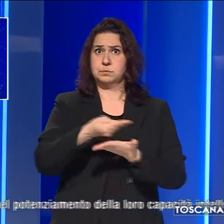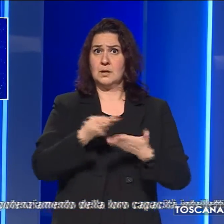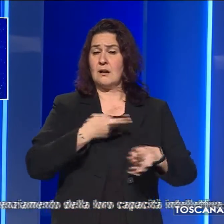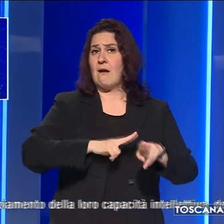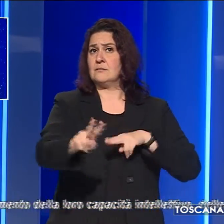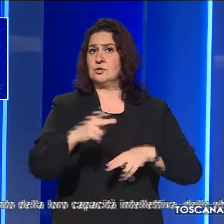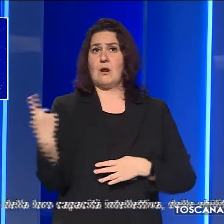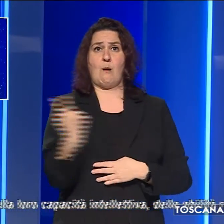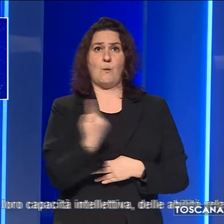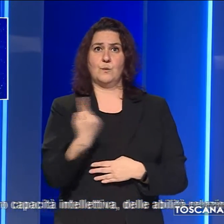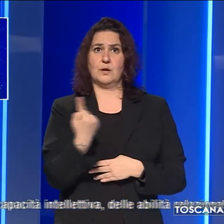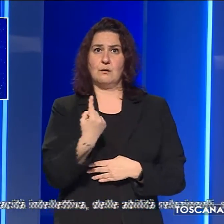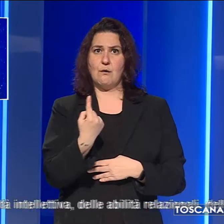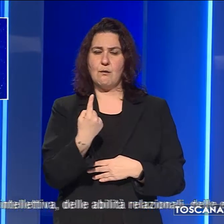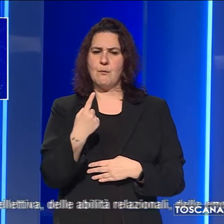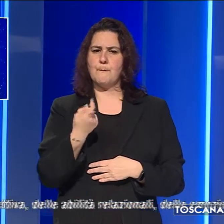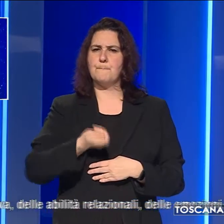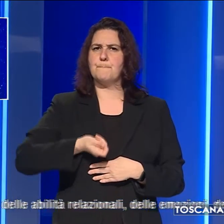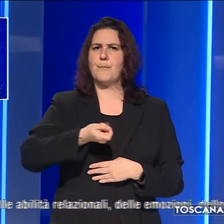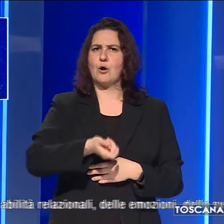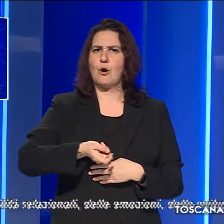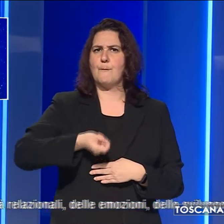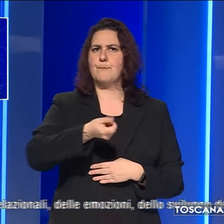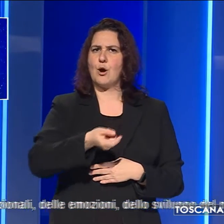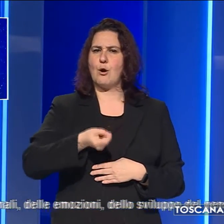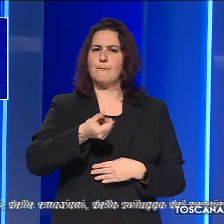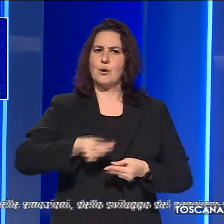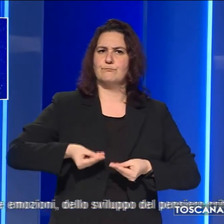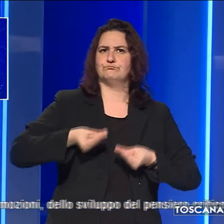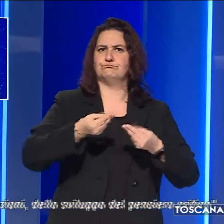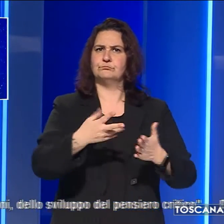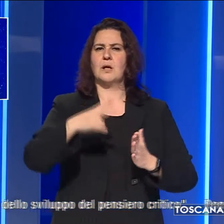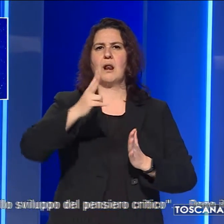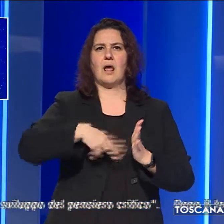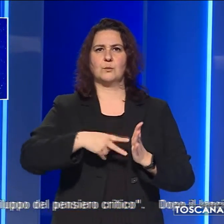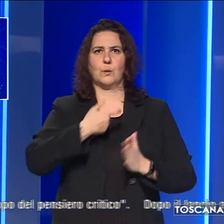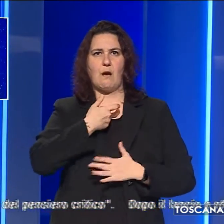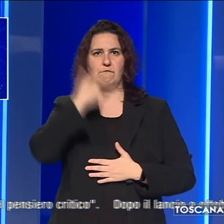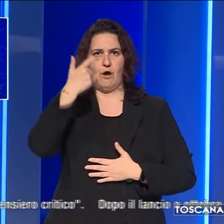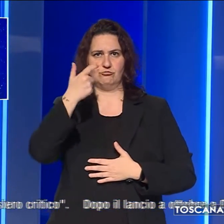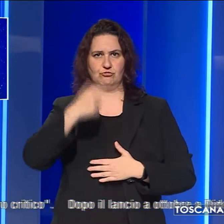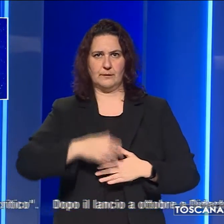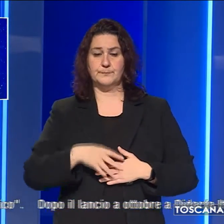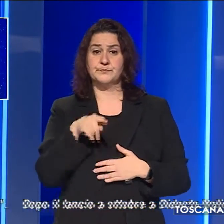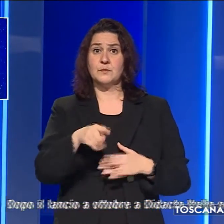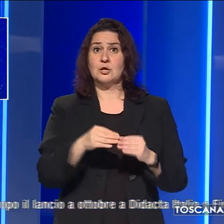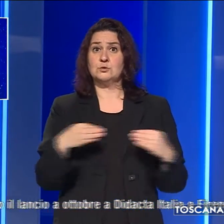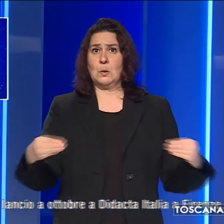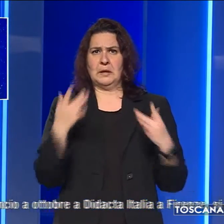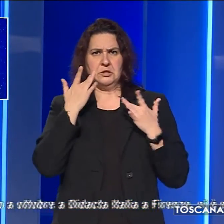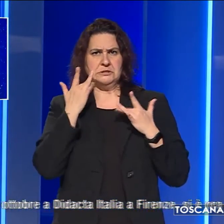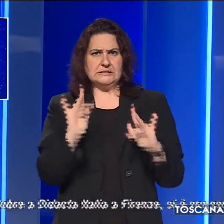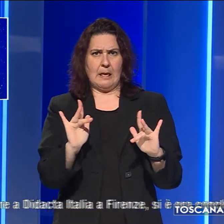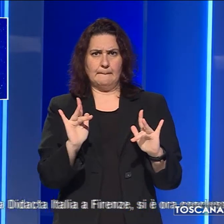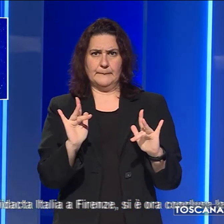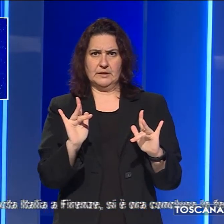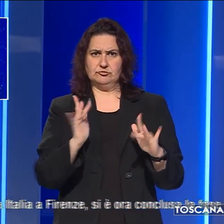introdurre gradualmente nelle scuole la lettura ad alta voce. Strumento tanto semplice e